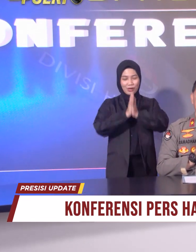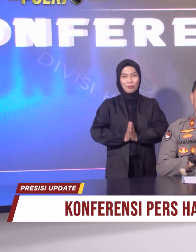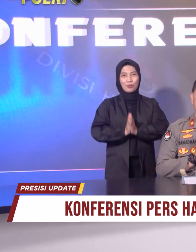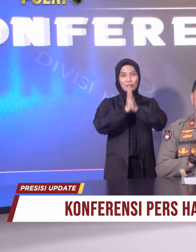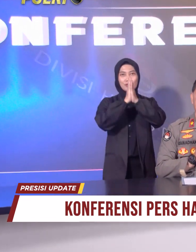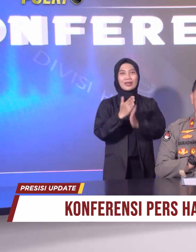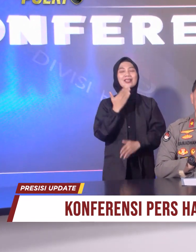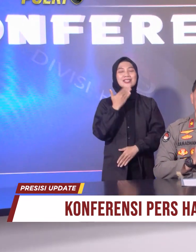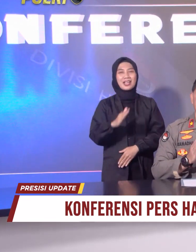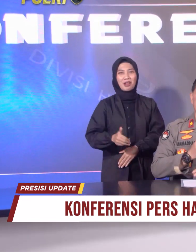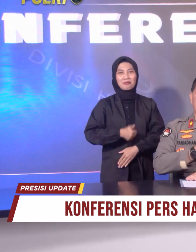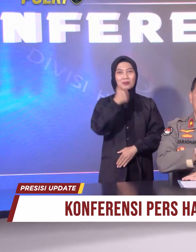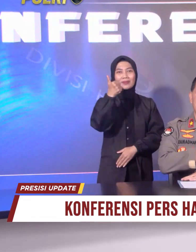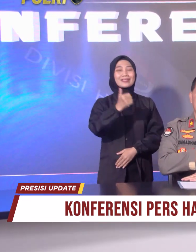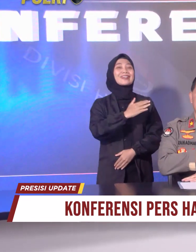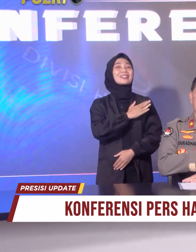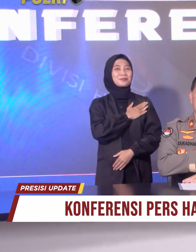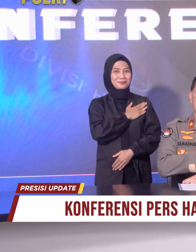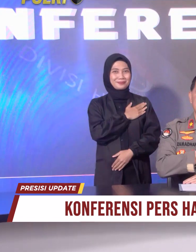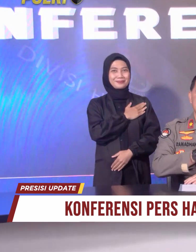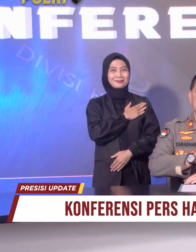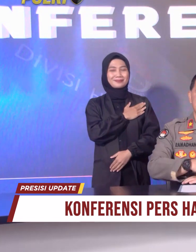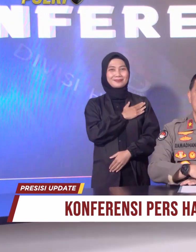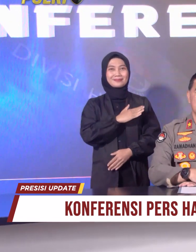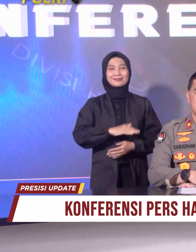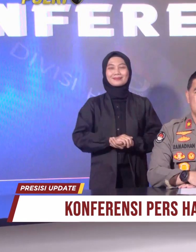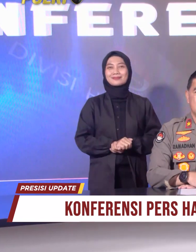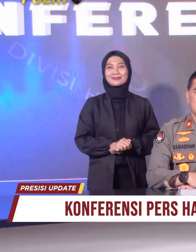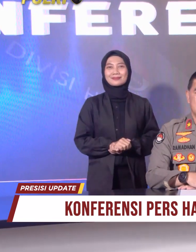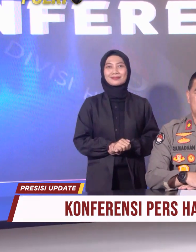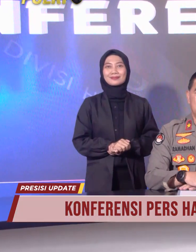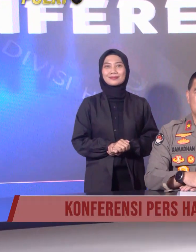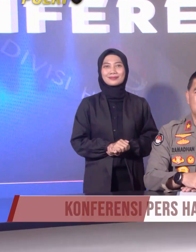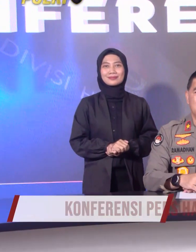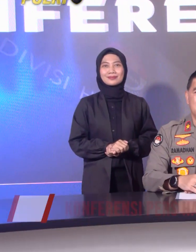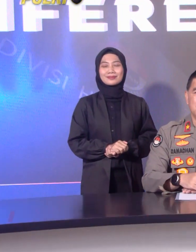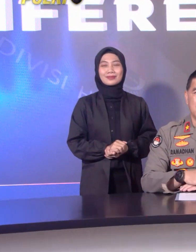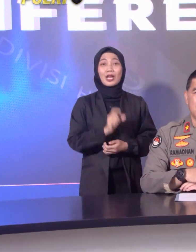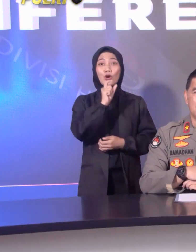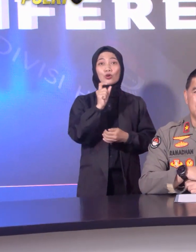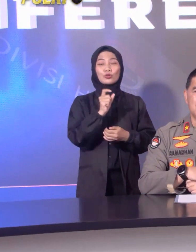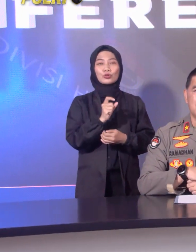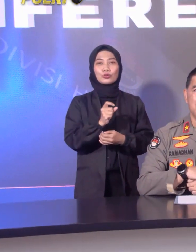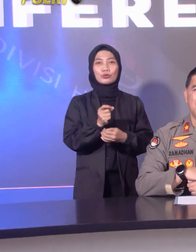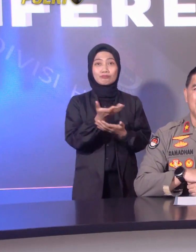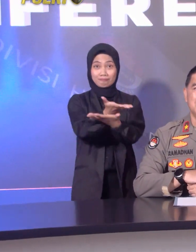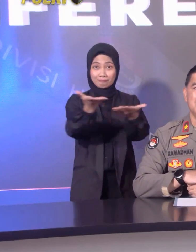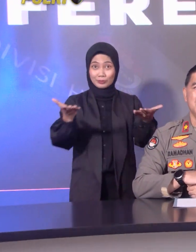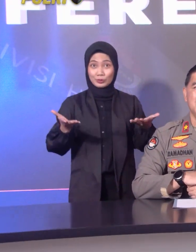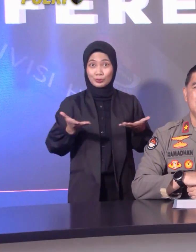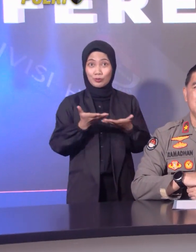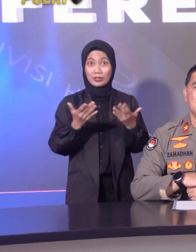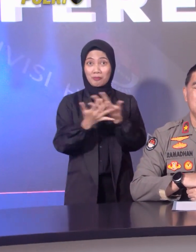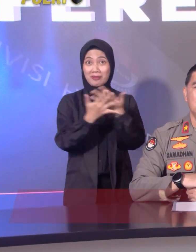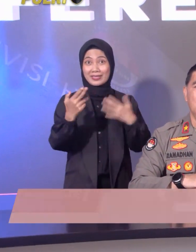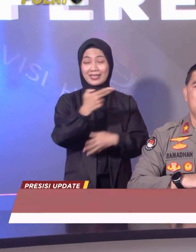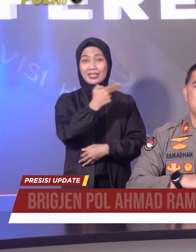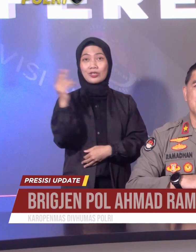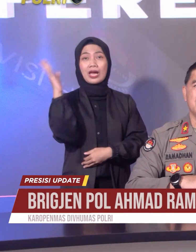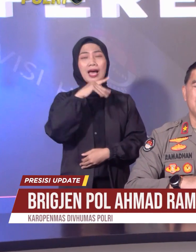nama budaya, salam kebajikan, dan salam presisi. Kepada seluruh masyarakat Indonesia pada hari ini Senin